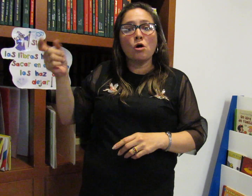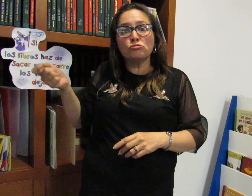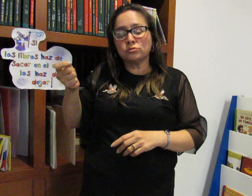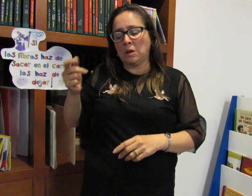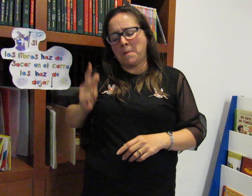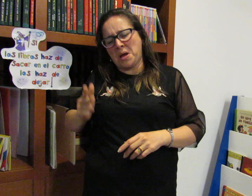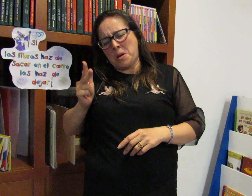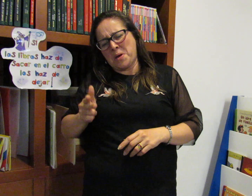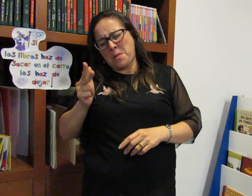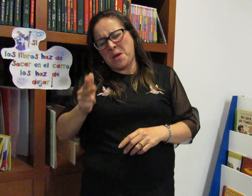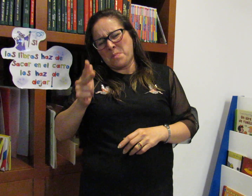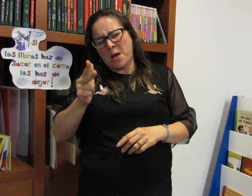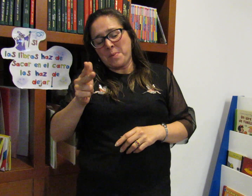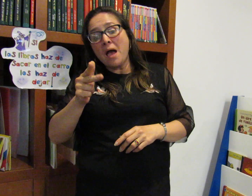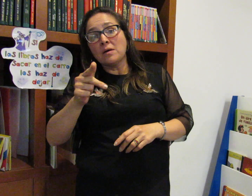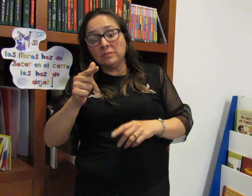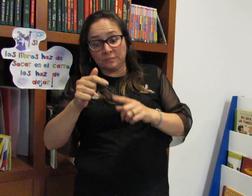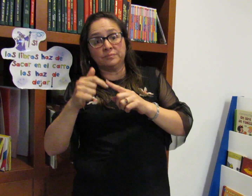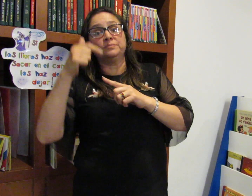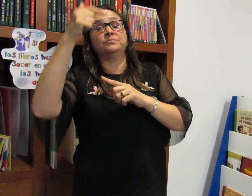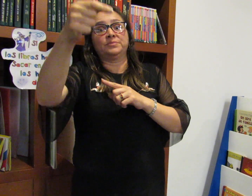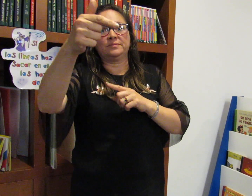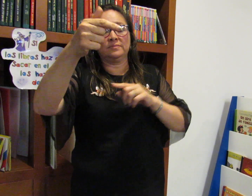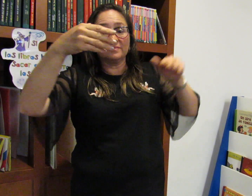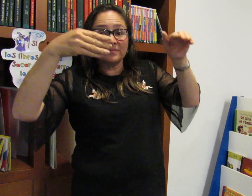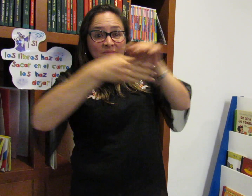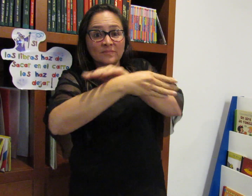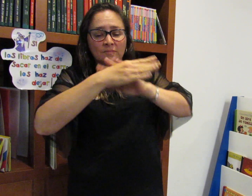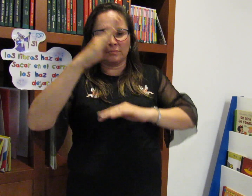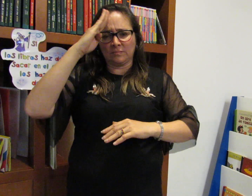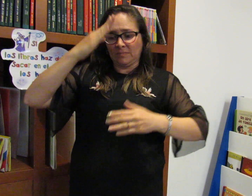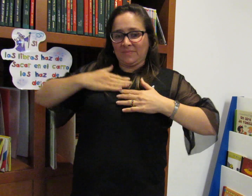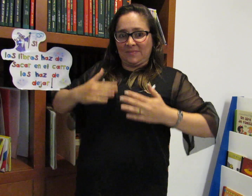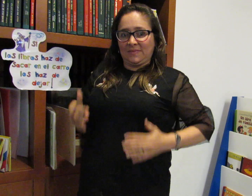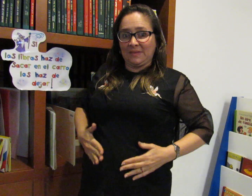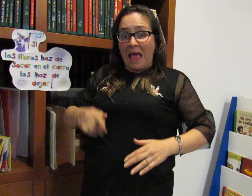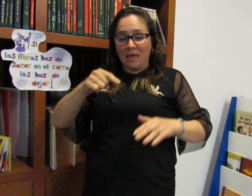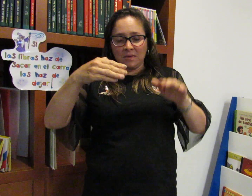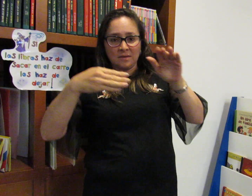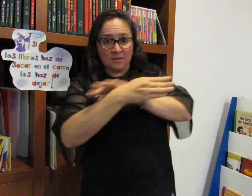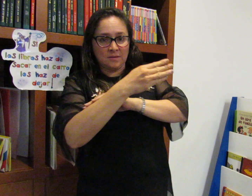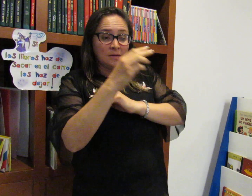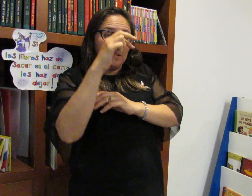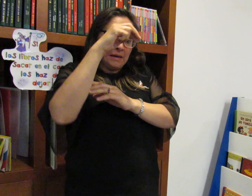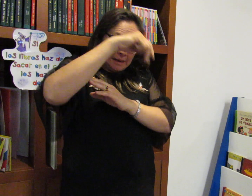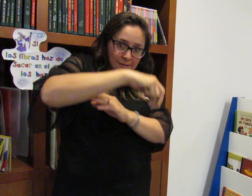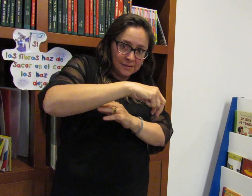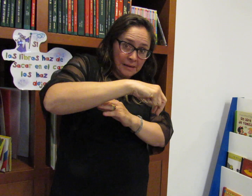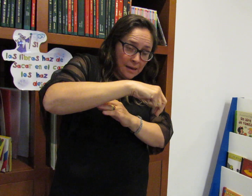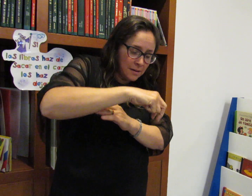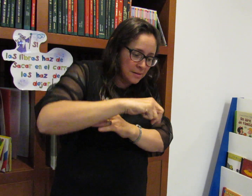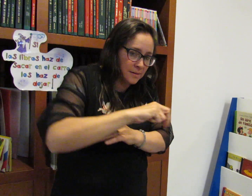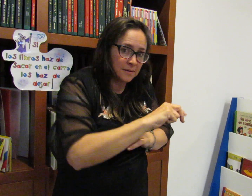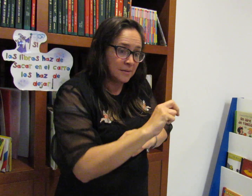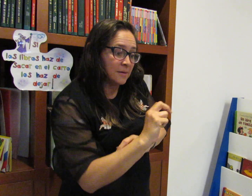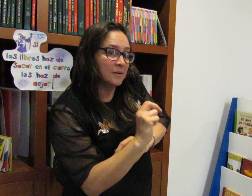en el centro de Bogotá, a unas cuadras de la Plaza de Bolívar, en la Biblioteca Luis Ángel Arango. Ingresan por la puerta principal,